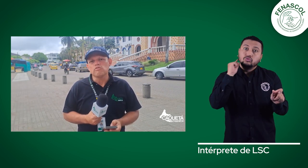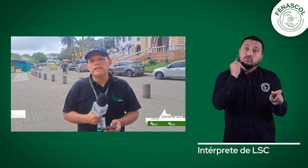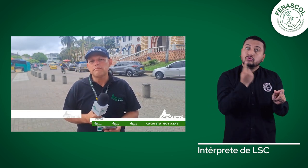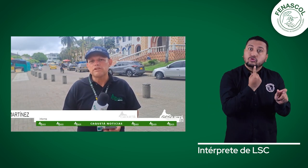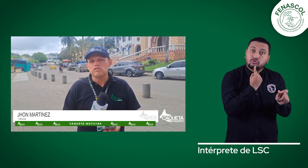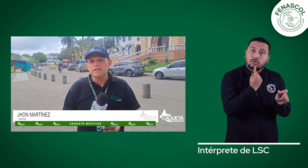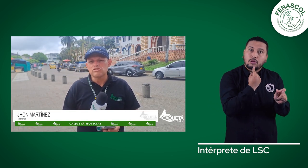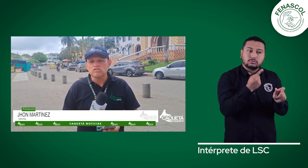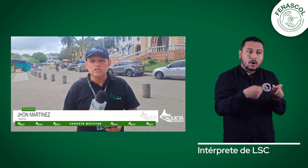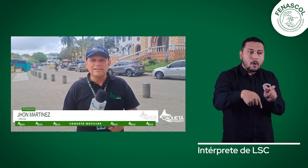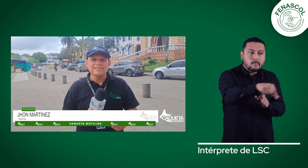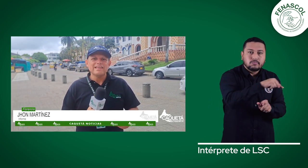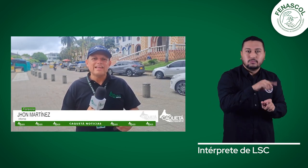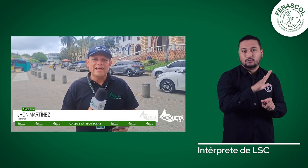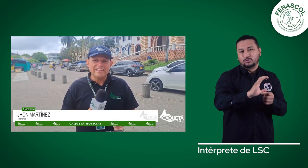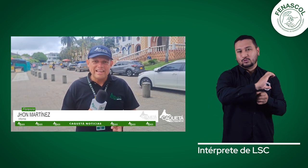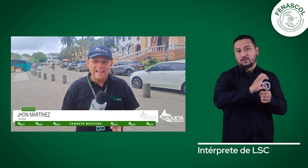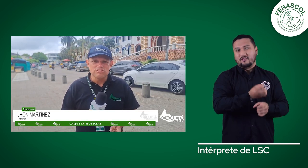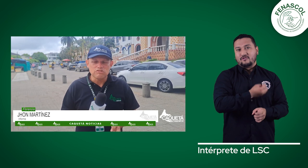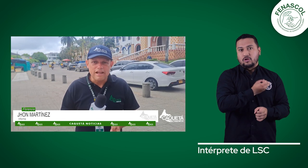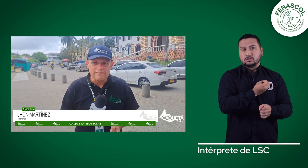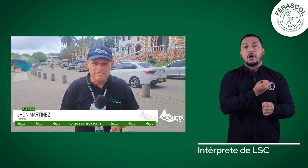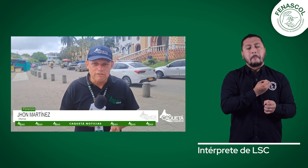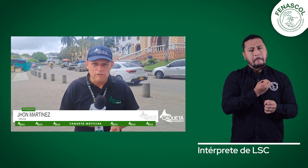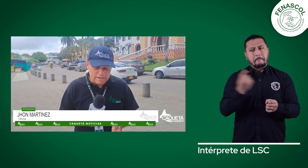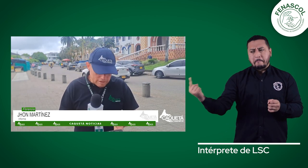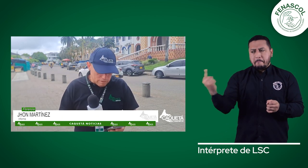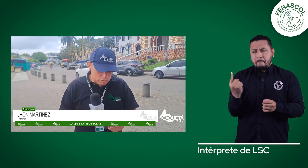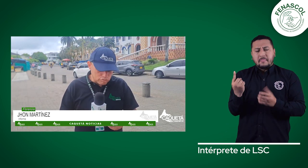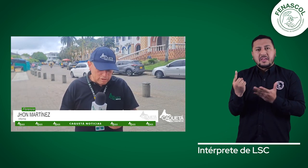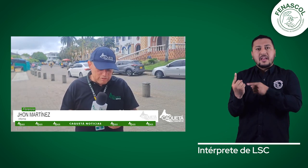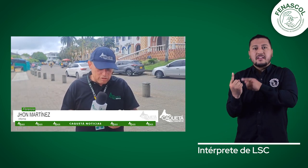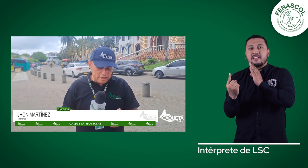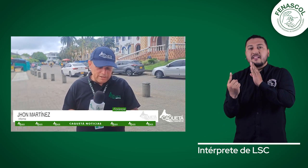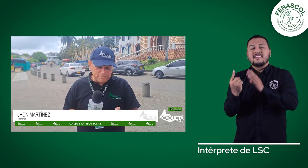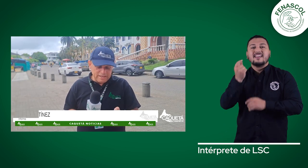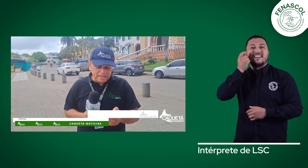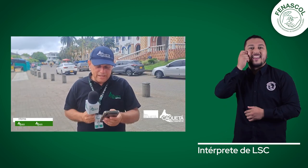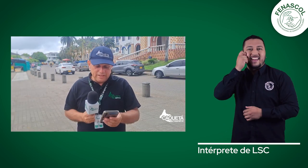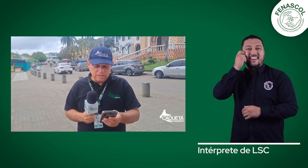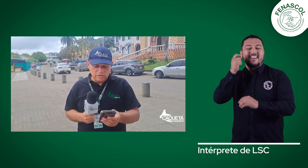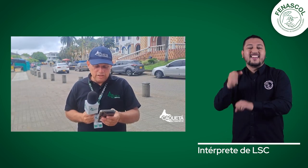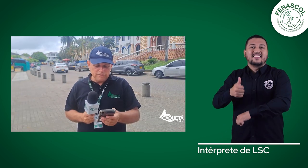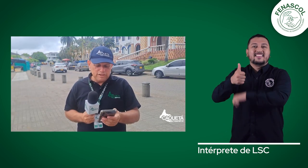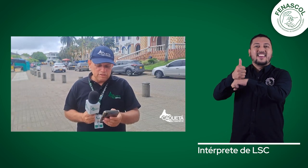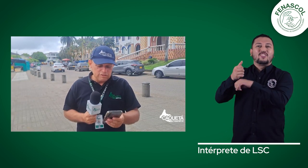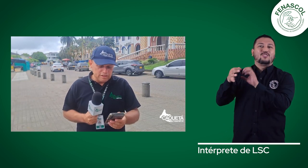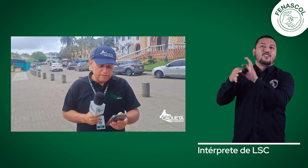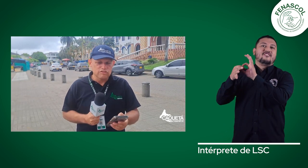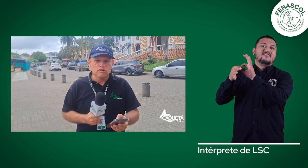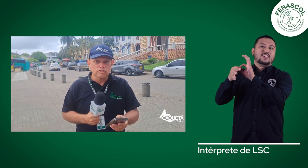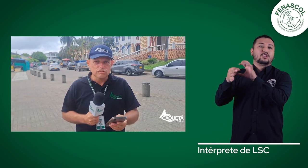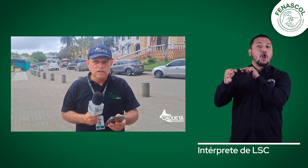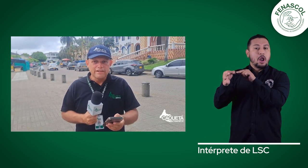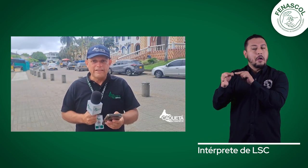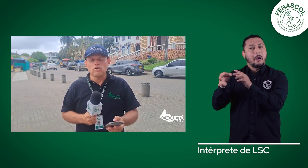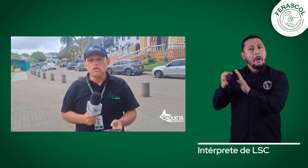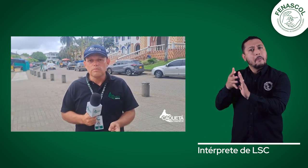personas sordas de la ciudad de Florencia. Hablamos con el señor Henry Mejía, quien es el director de la Federación Nacional de Sordos de Colombia,